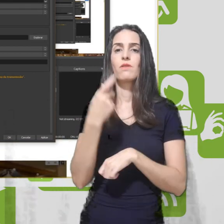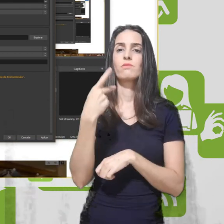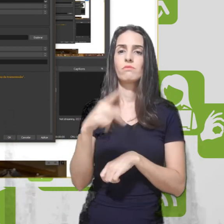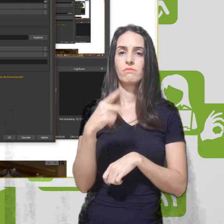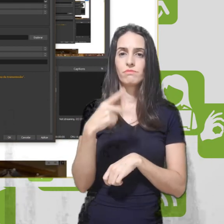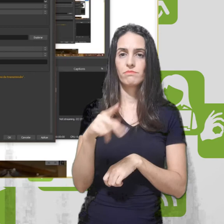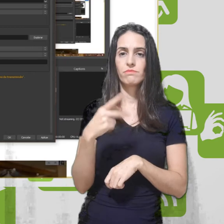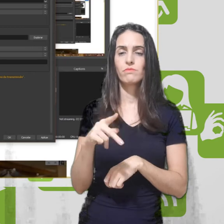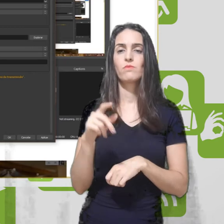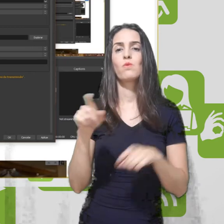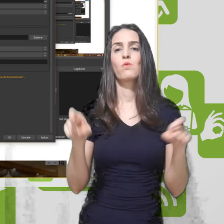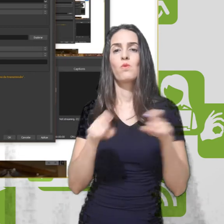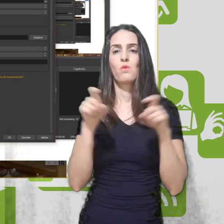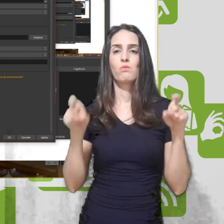usuário aí do seu computador.